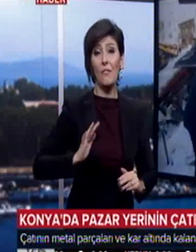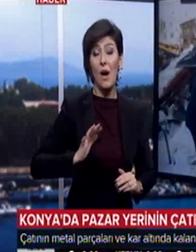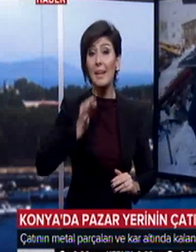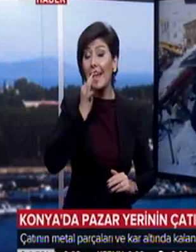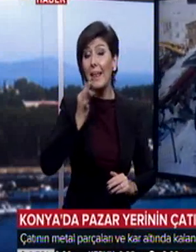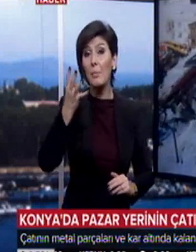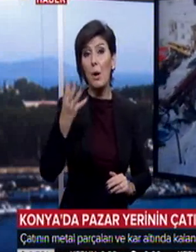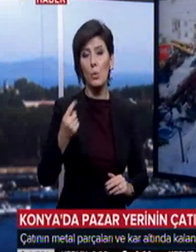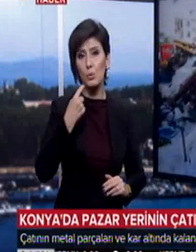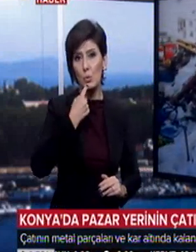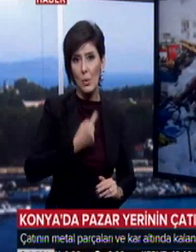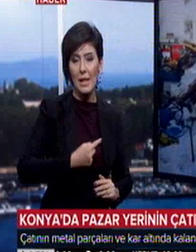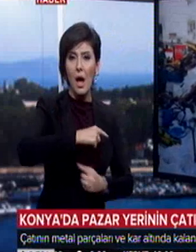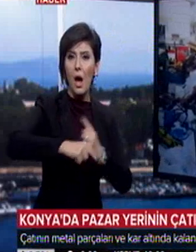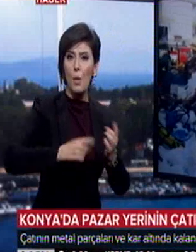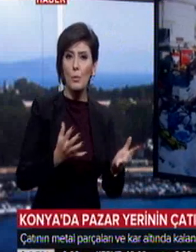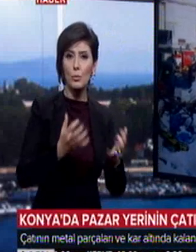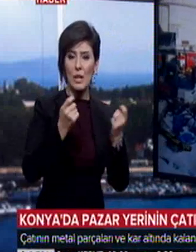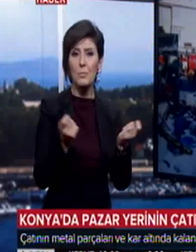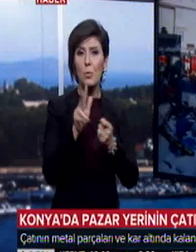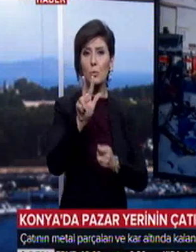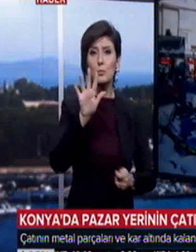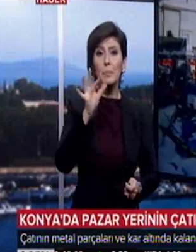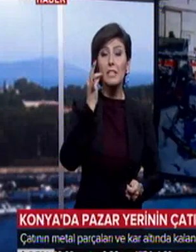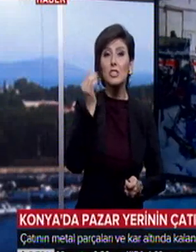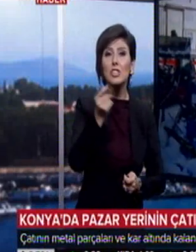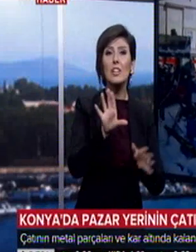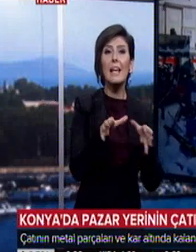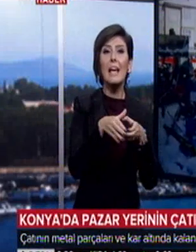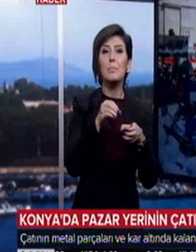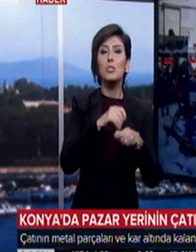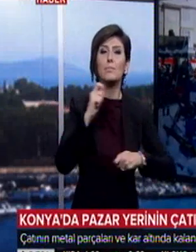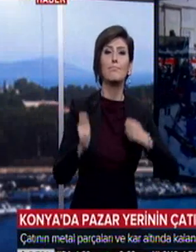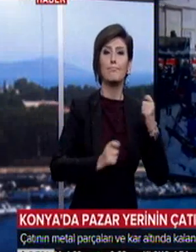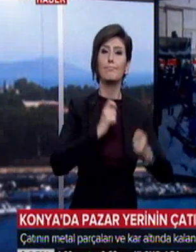ihbar olduğunu söyledi. Arama kurtarma çalışmaları 35 kişilik bir ekiple yürütülüyor.